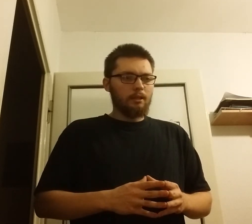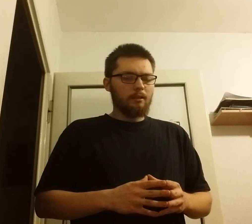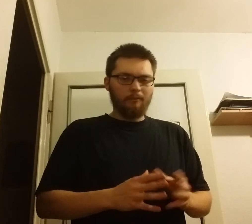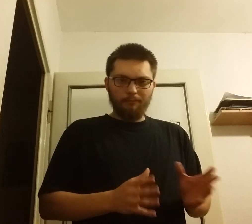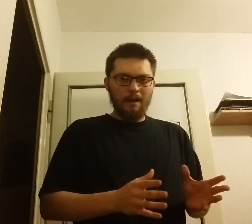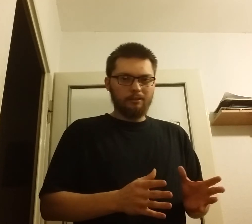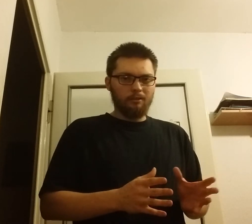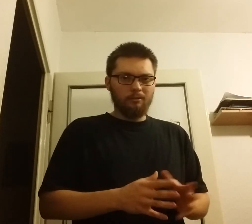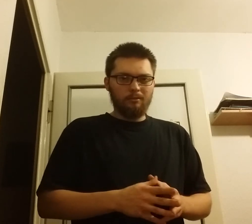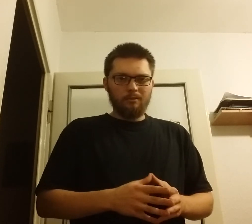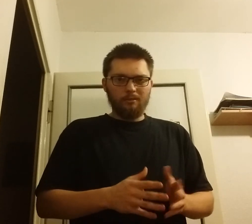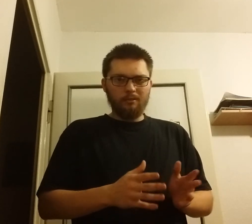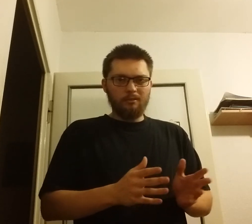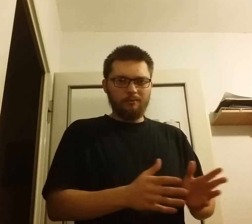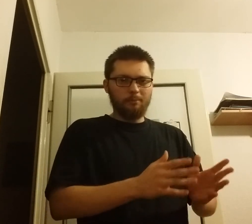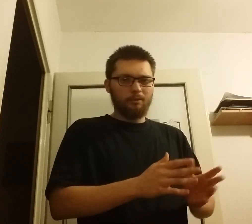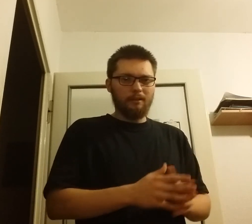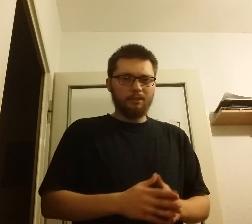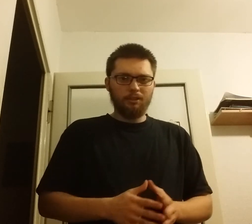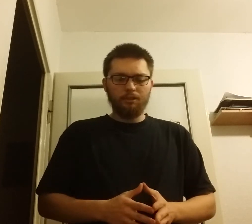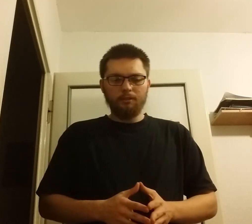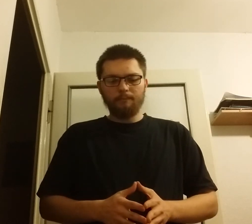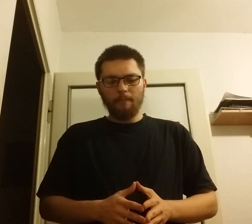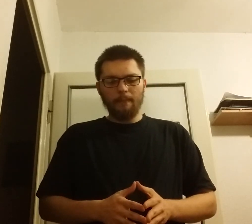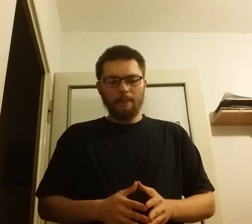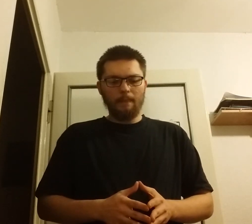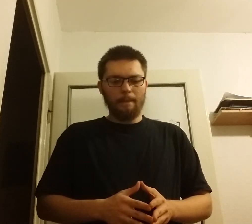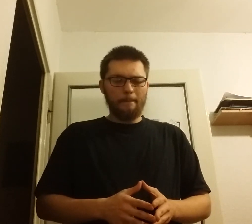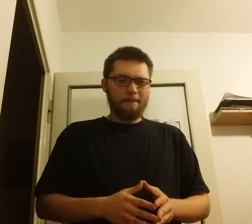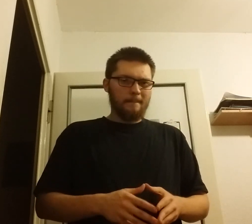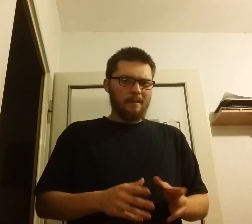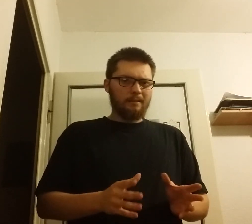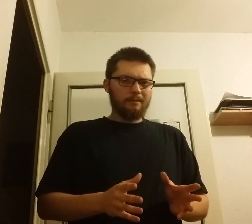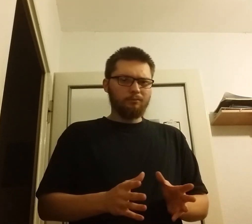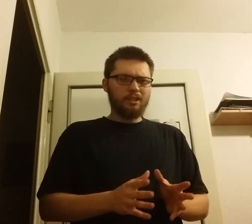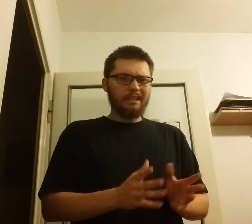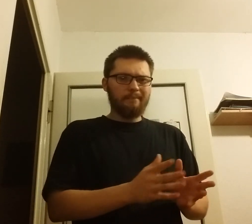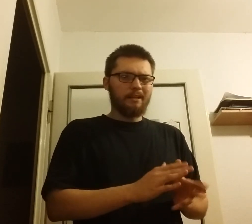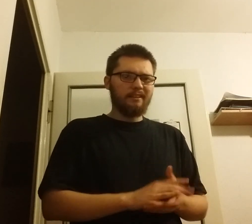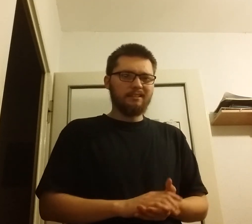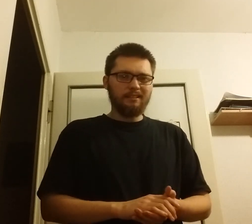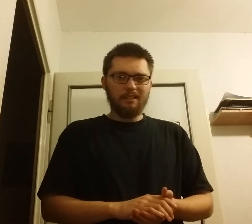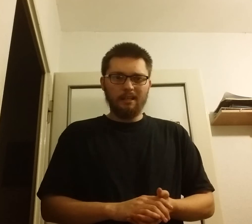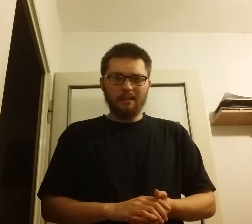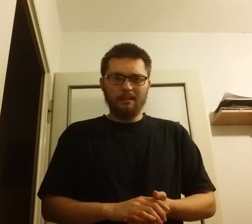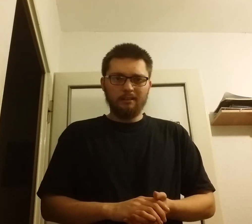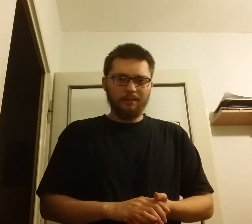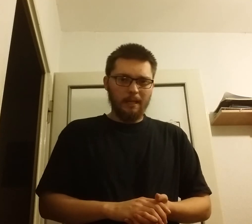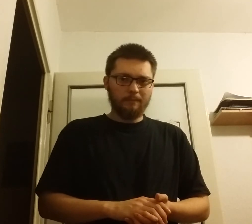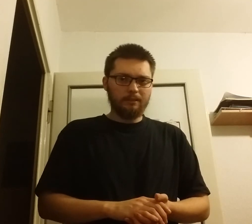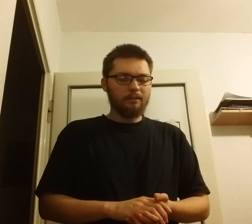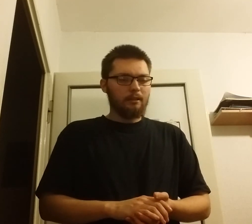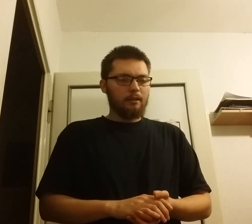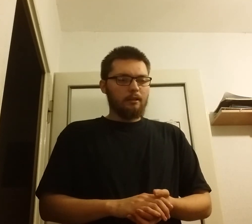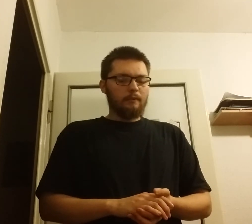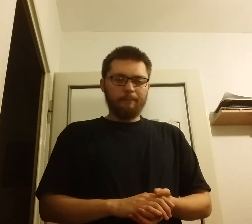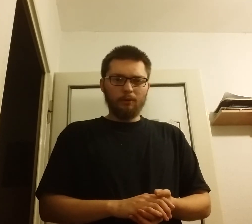warto wyprowadzić uderzenie prewencyjne na Niemcy w